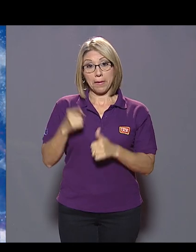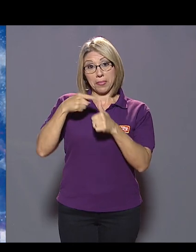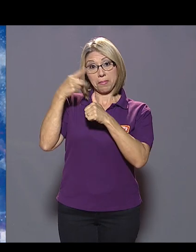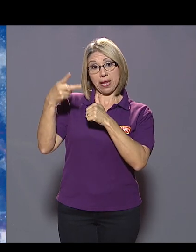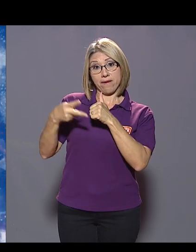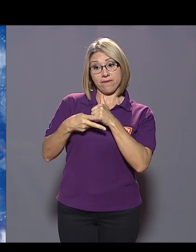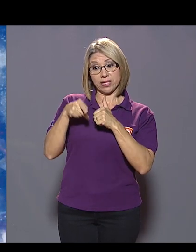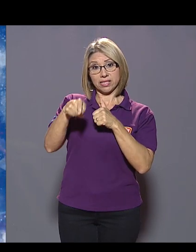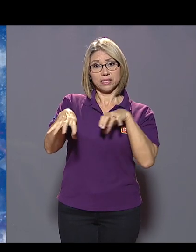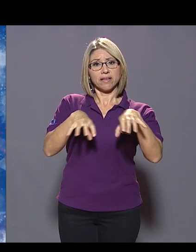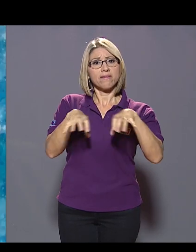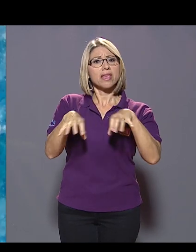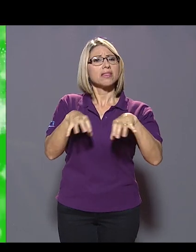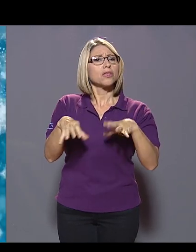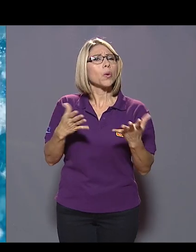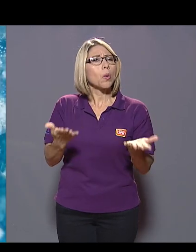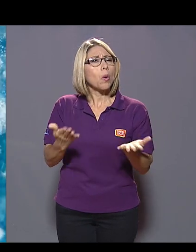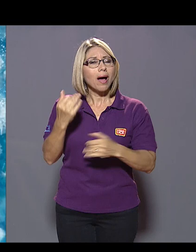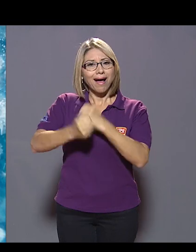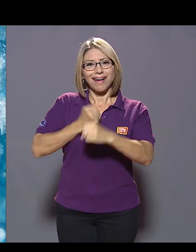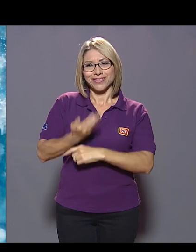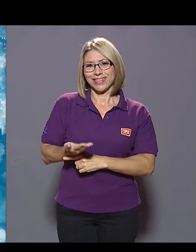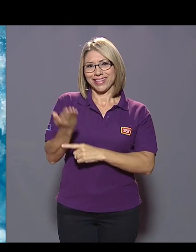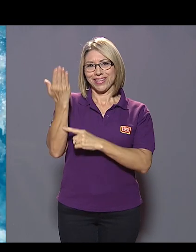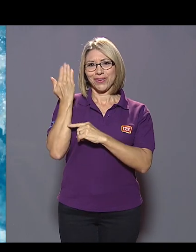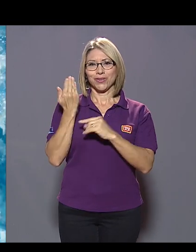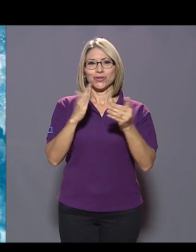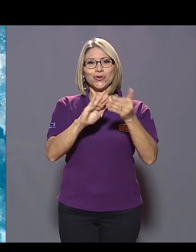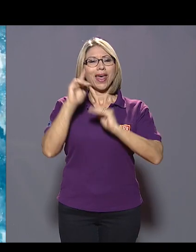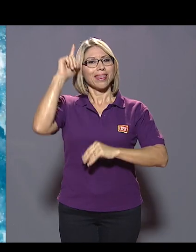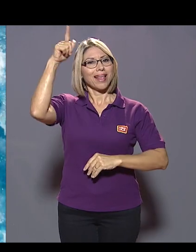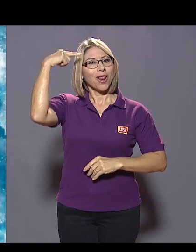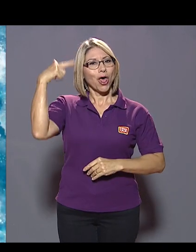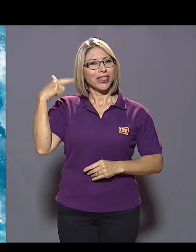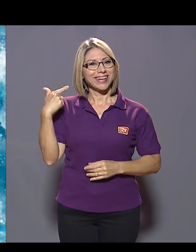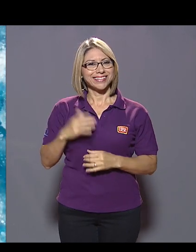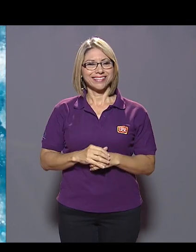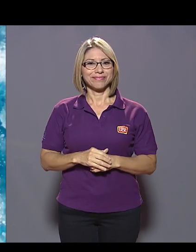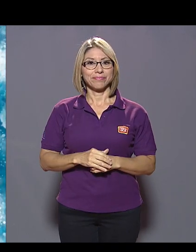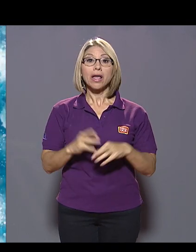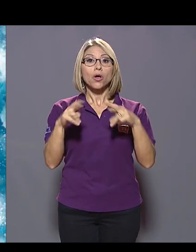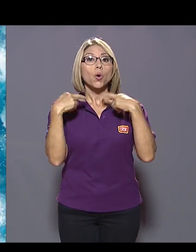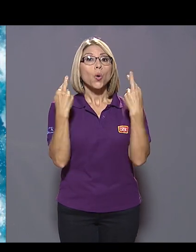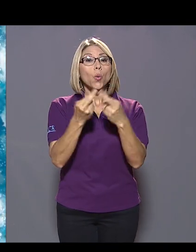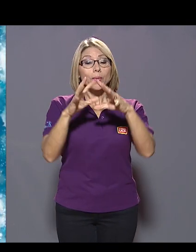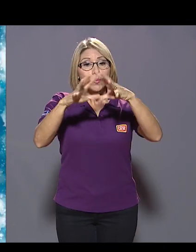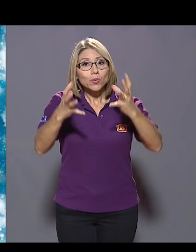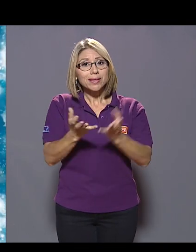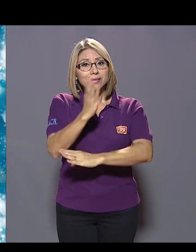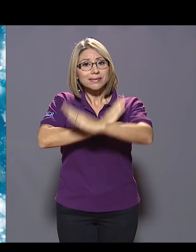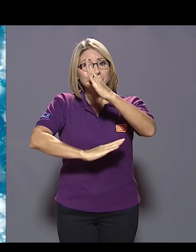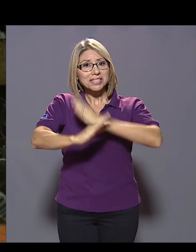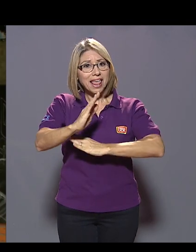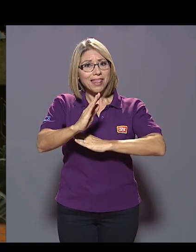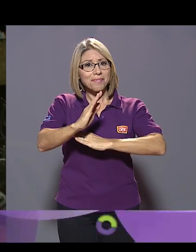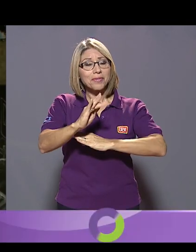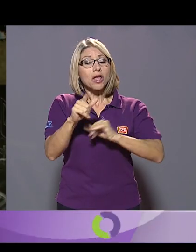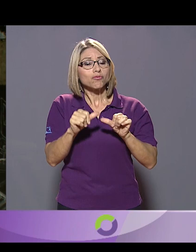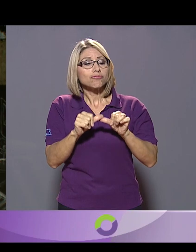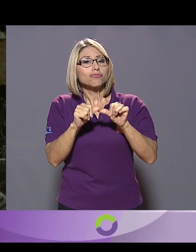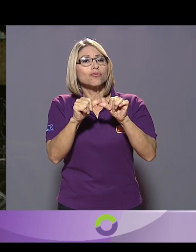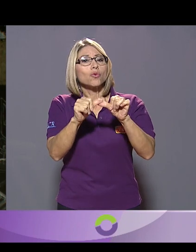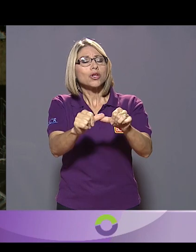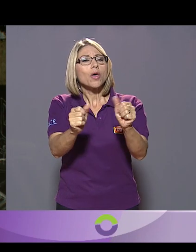La primera edición de este evento se realizó el año anterior en la ciudad de Londres. Para la Cumbre Mundial de Discapacidad, que da